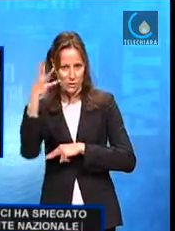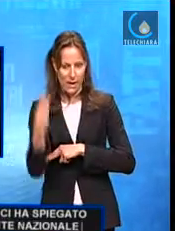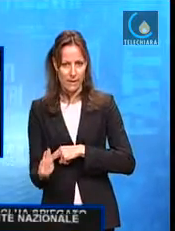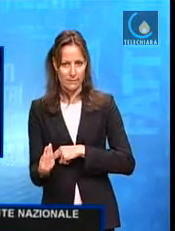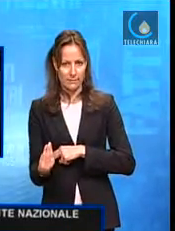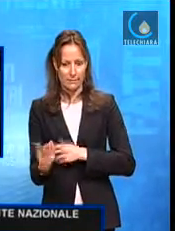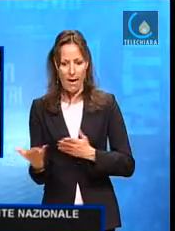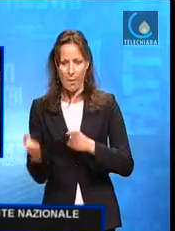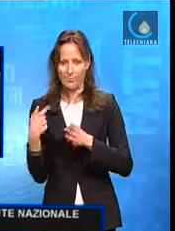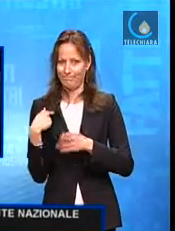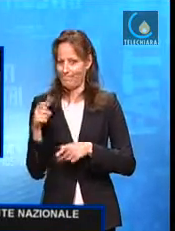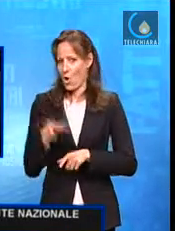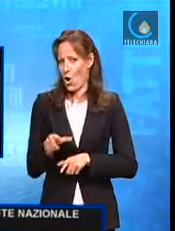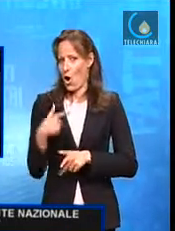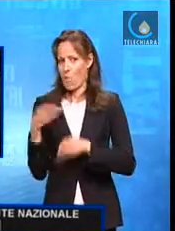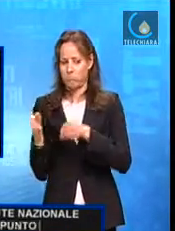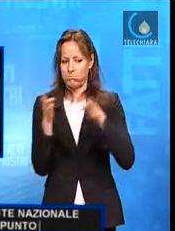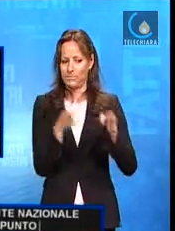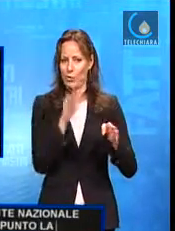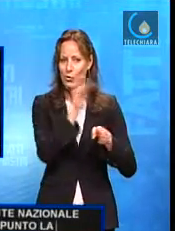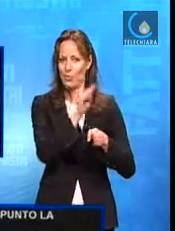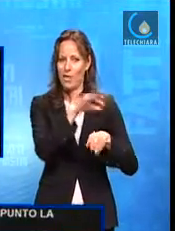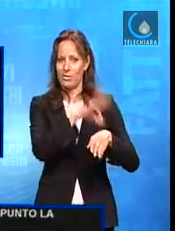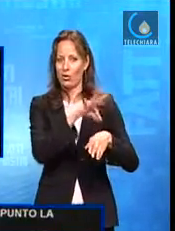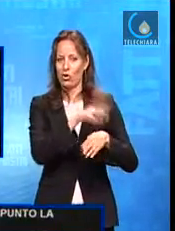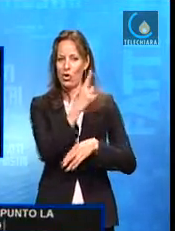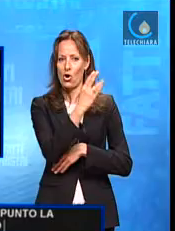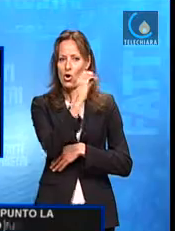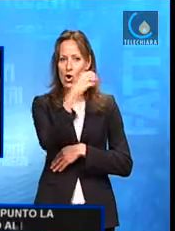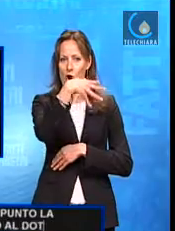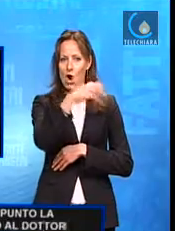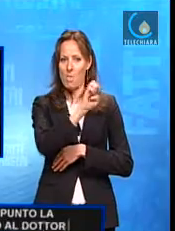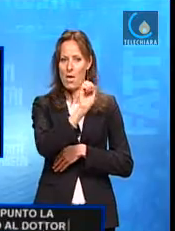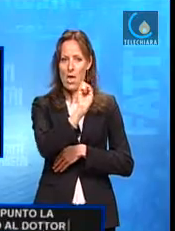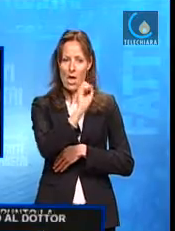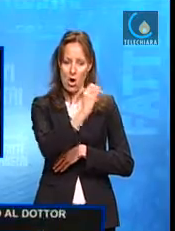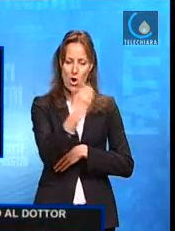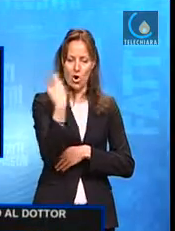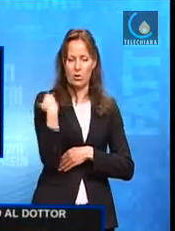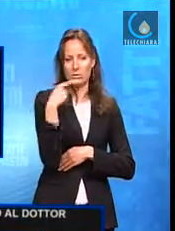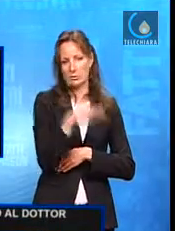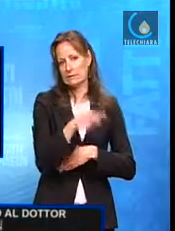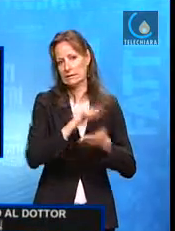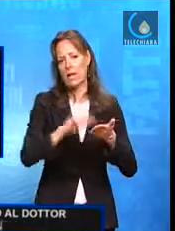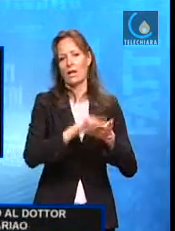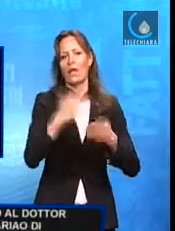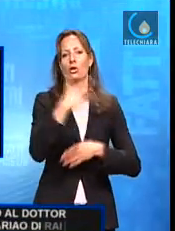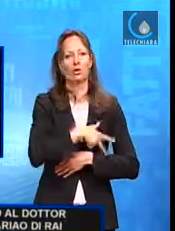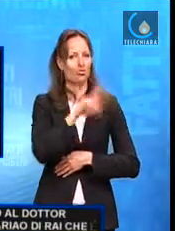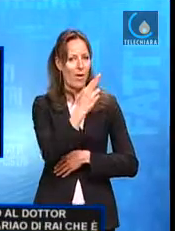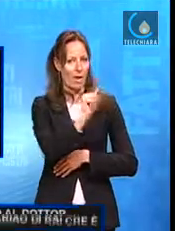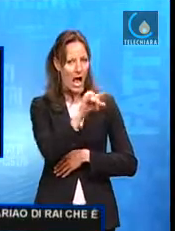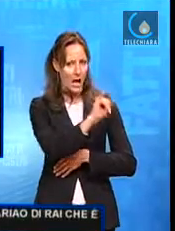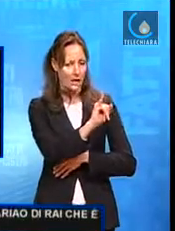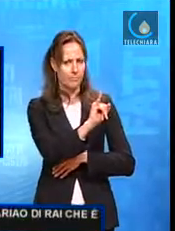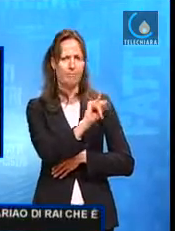A questo punto la domanda d'obbligo al dottor Romeo, del segretariato sociale della RAI, che è qui intervenuto in studio, è, dottor Romeo,